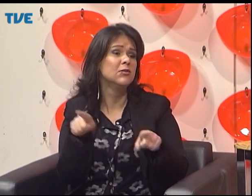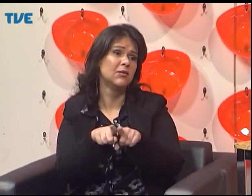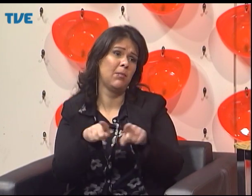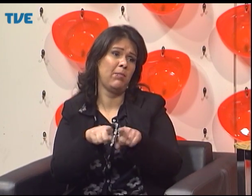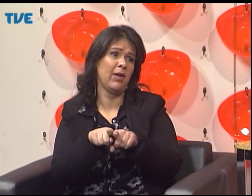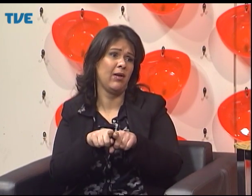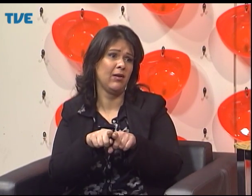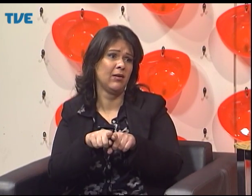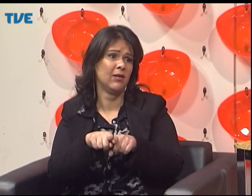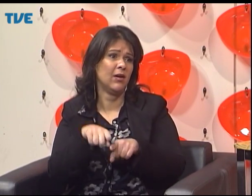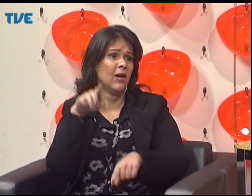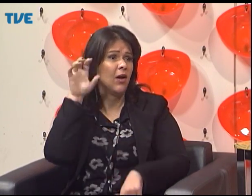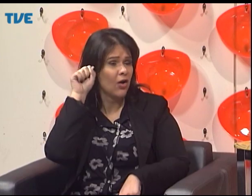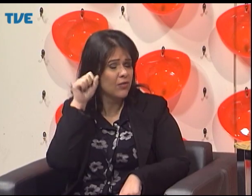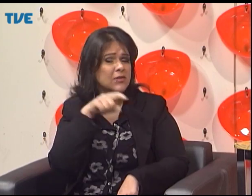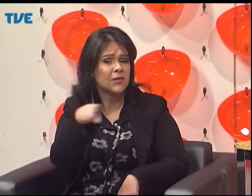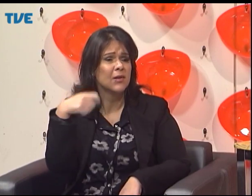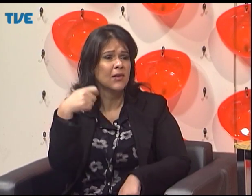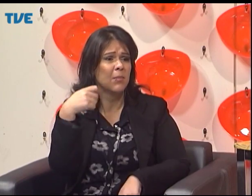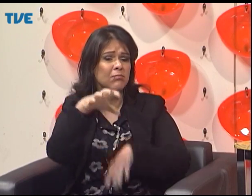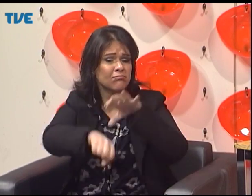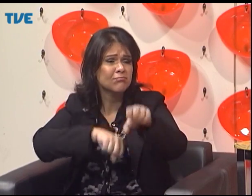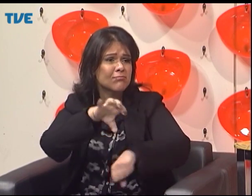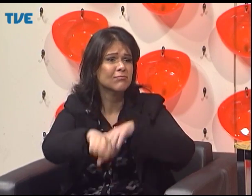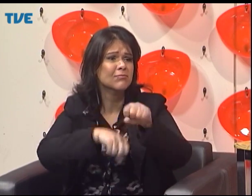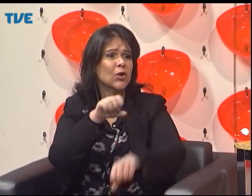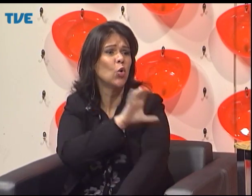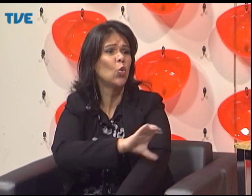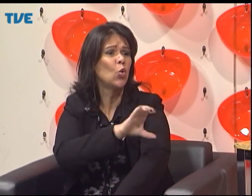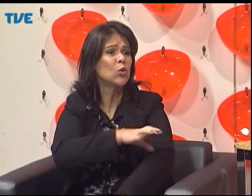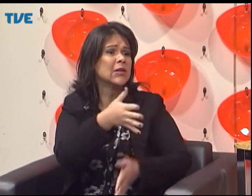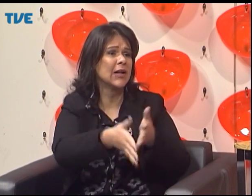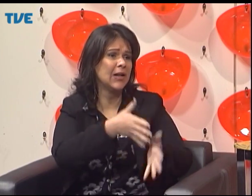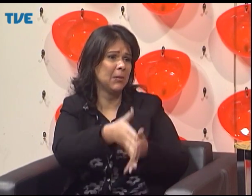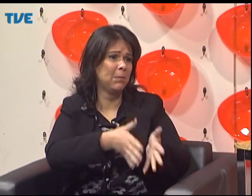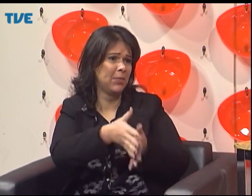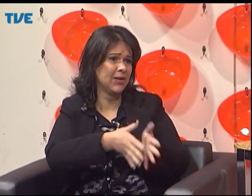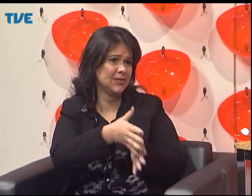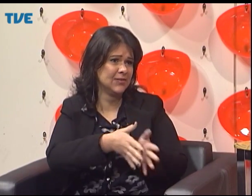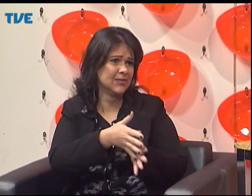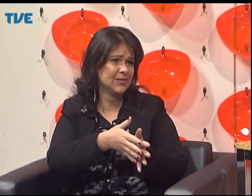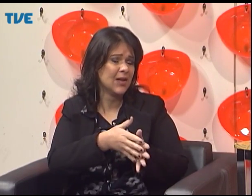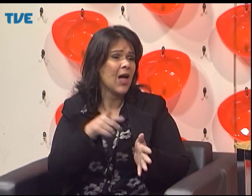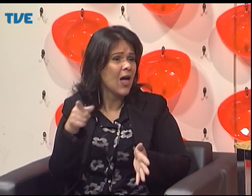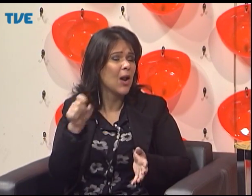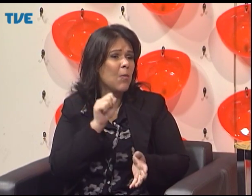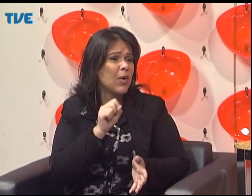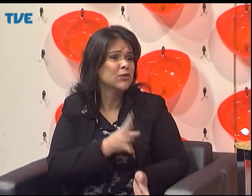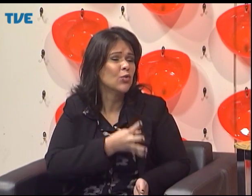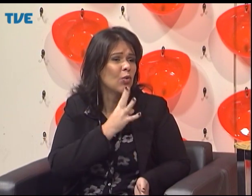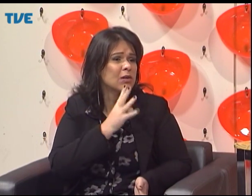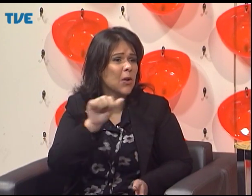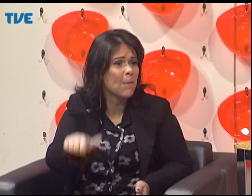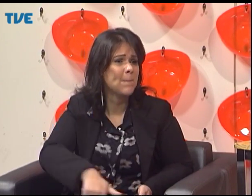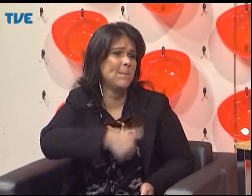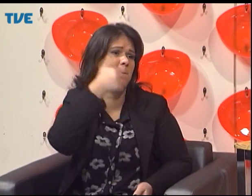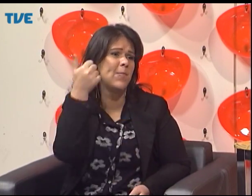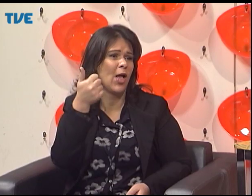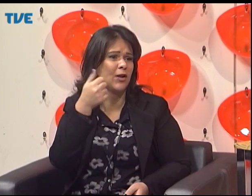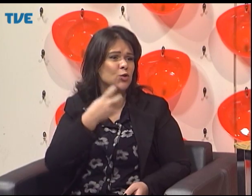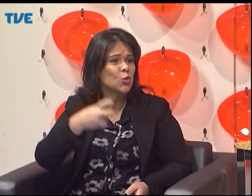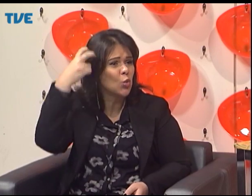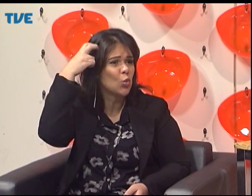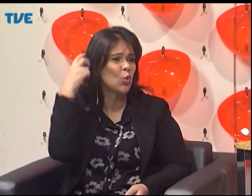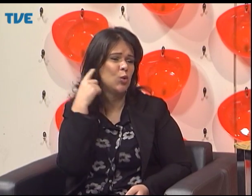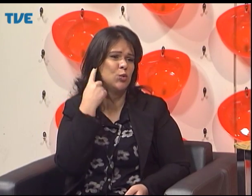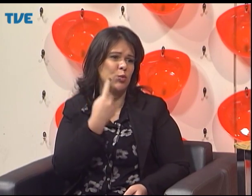informações, né? Que essas pessoas possam estar em contato com a Libras no seu dia a